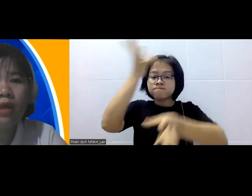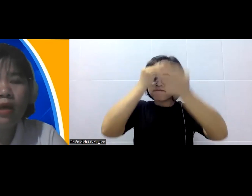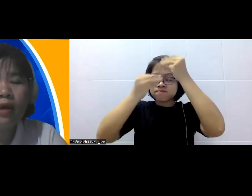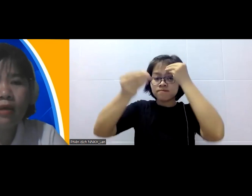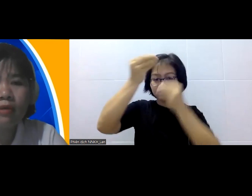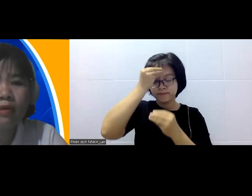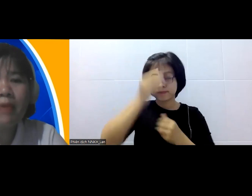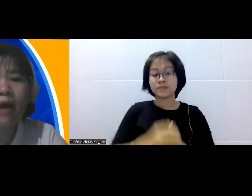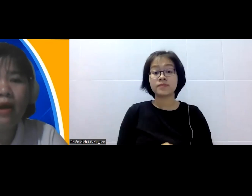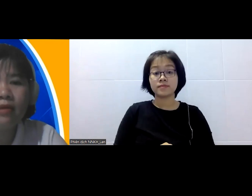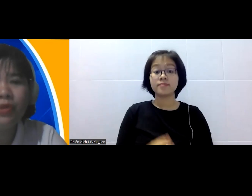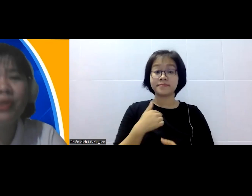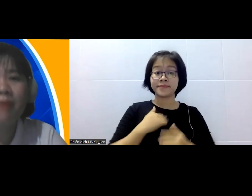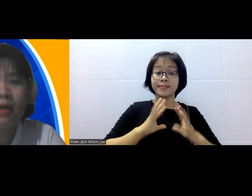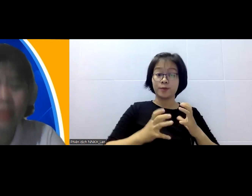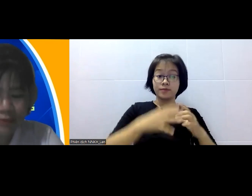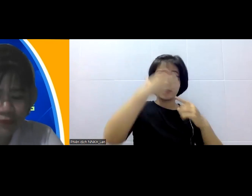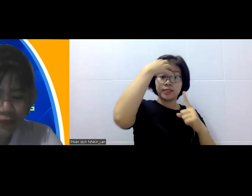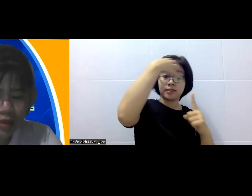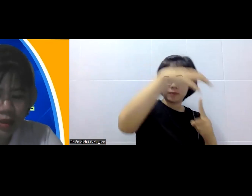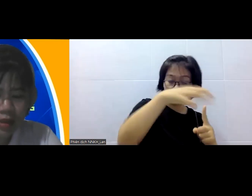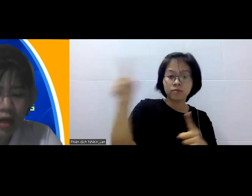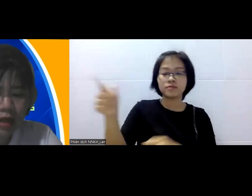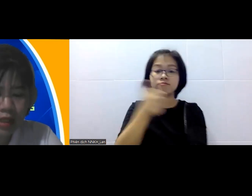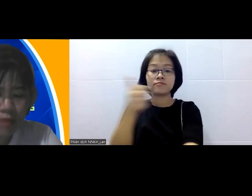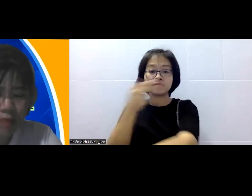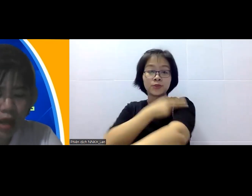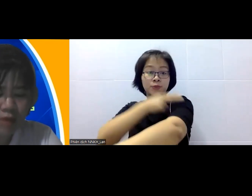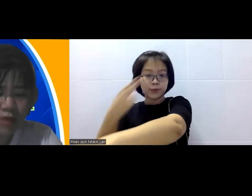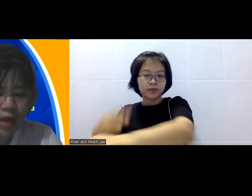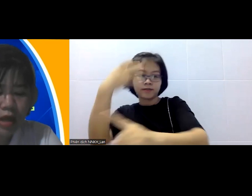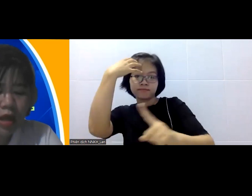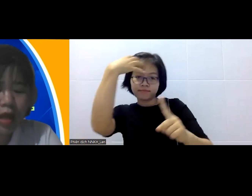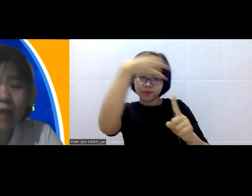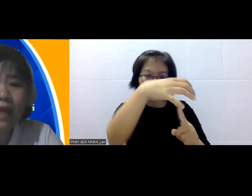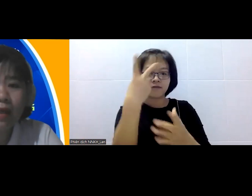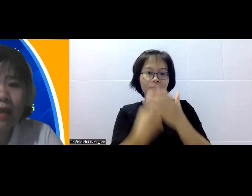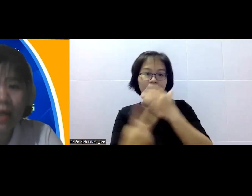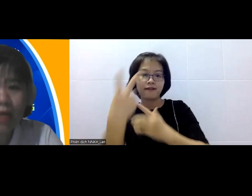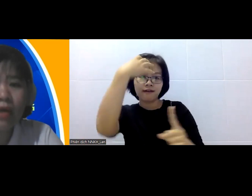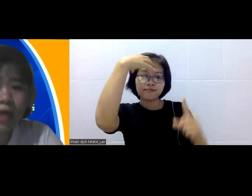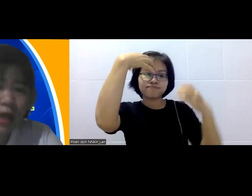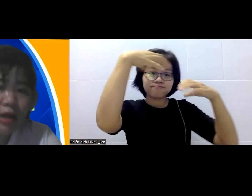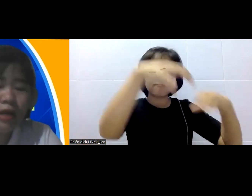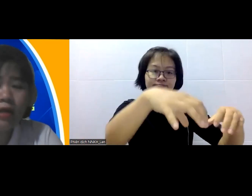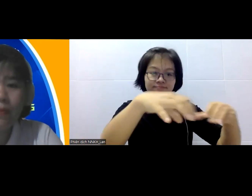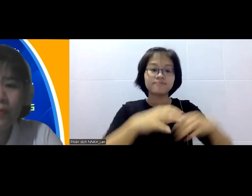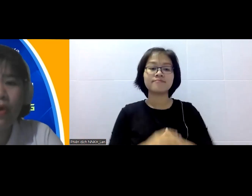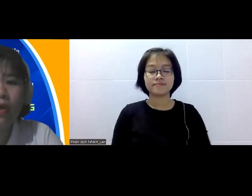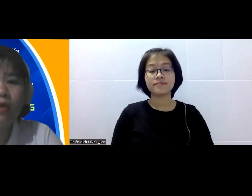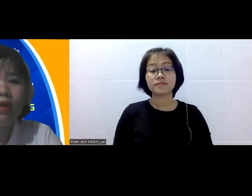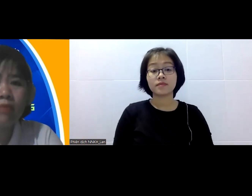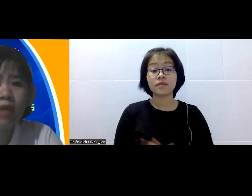trường hấp dẫn hơn chuyên nghiệp hơn nữa thì đây là cái cách mà Apatina hợp tác các cái nguồn lực khác để